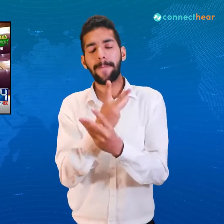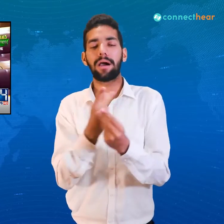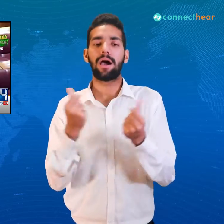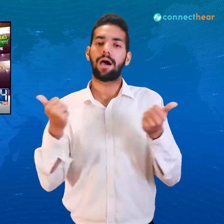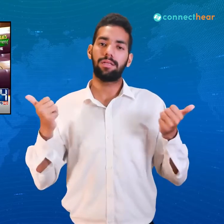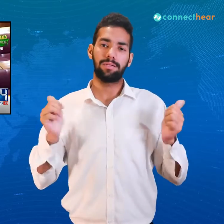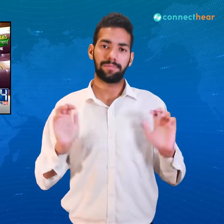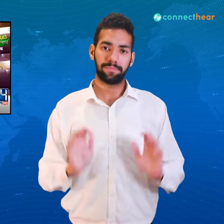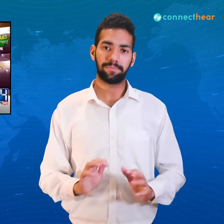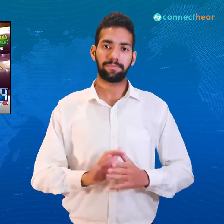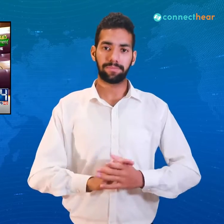تمام ہوئی